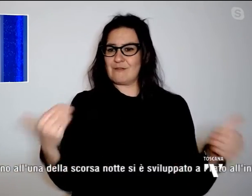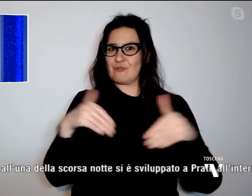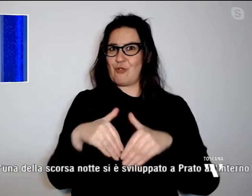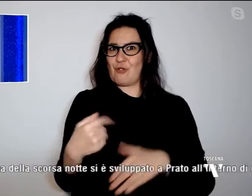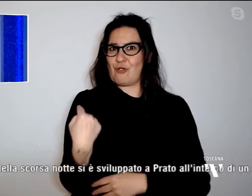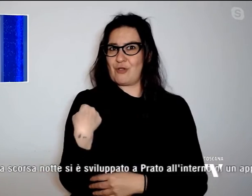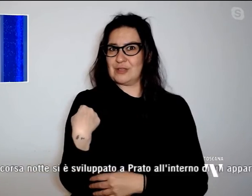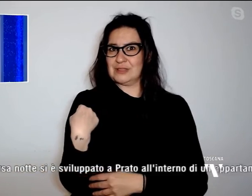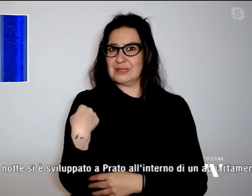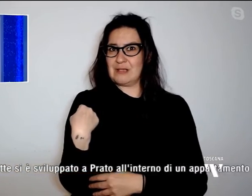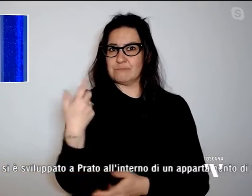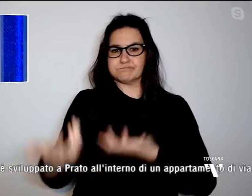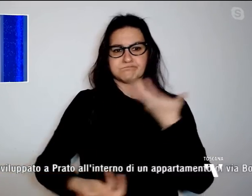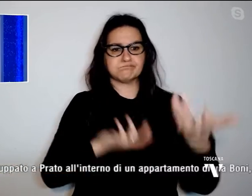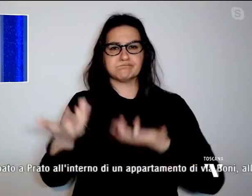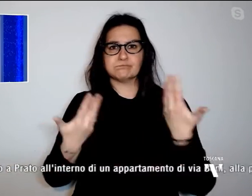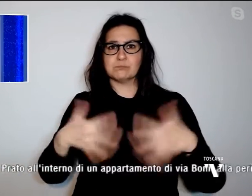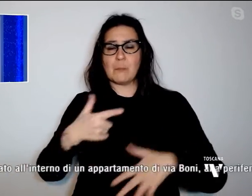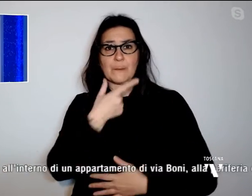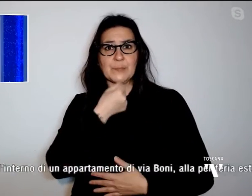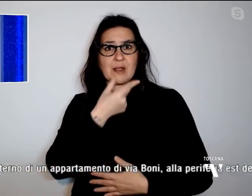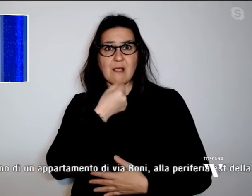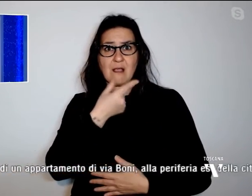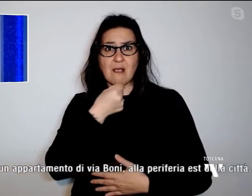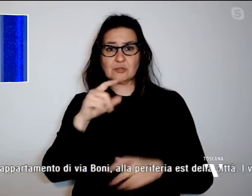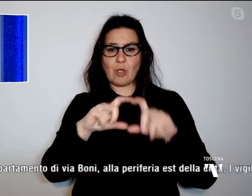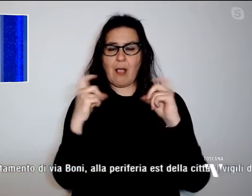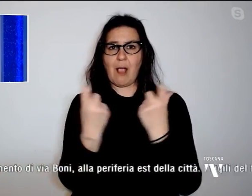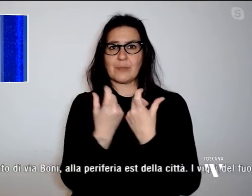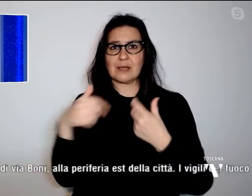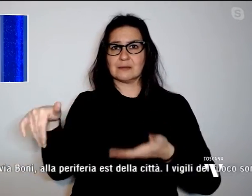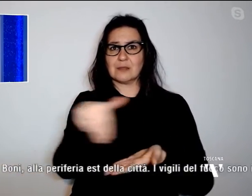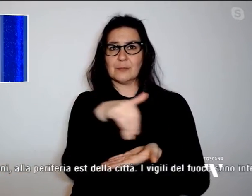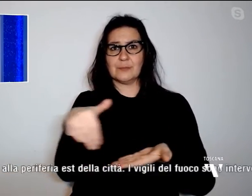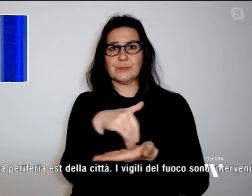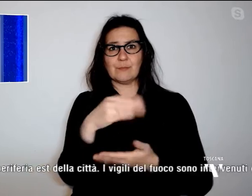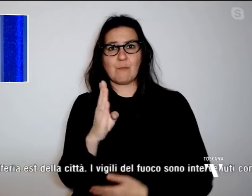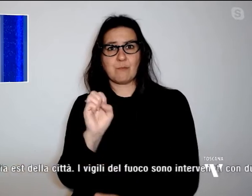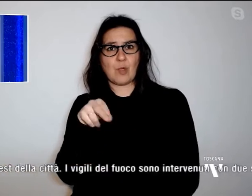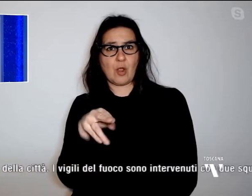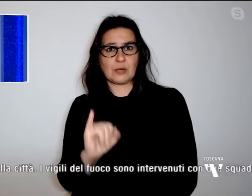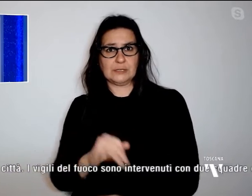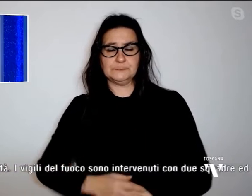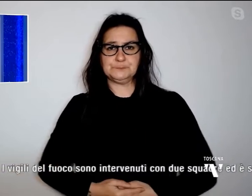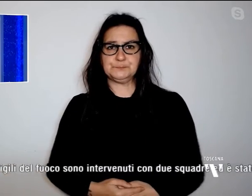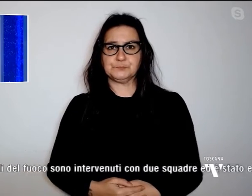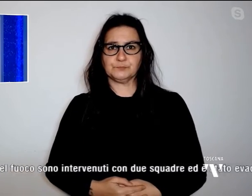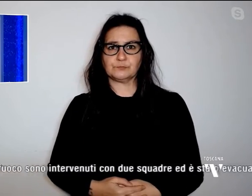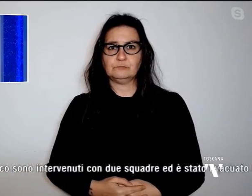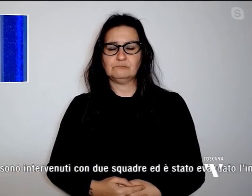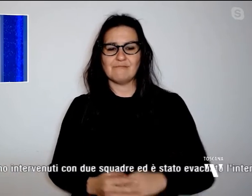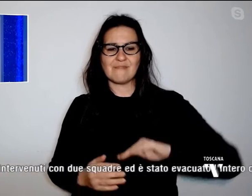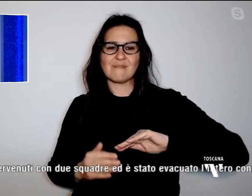sviluppato a Prato, all'interno di un appartamento di via Boni, alla periferia est della